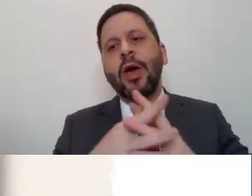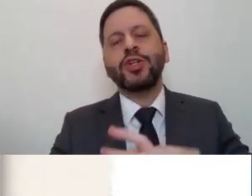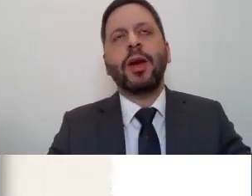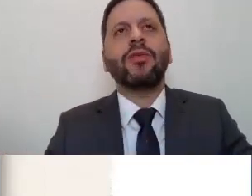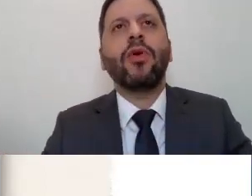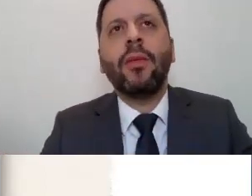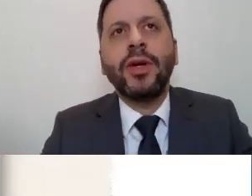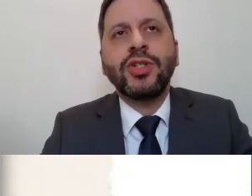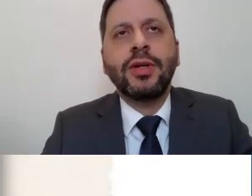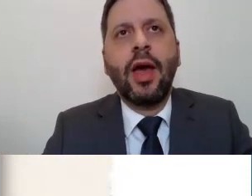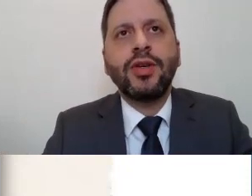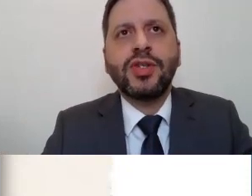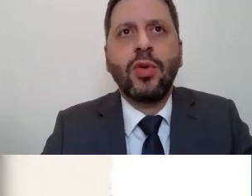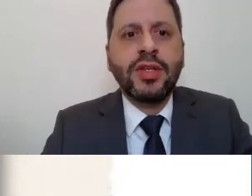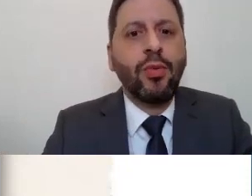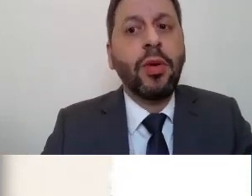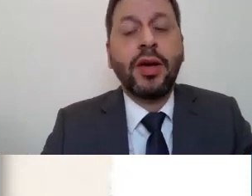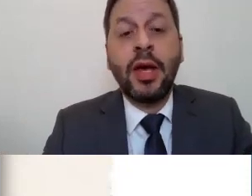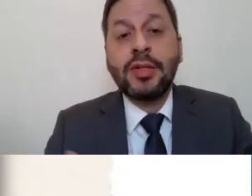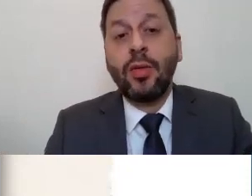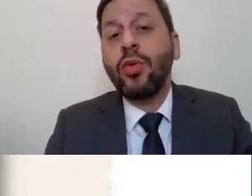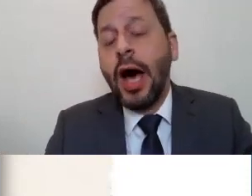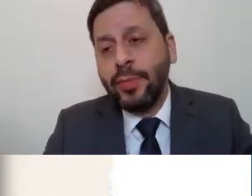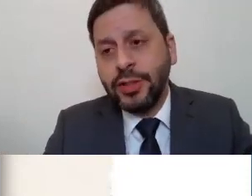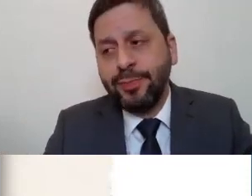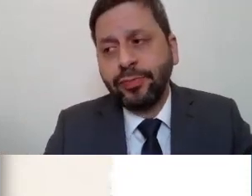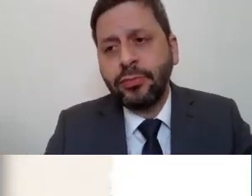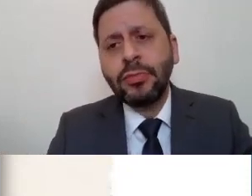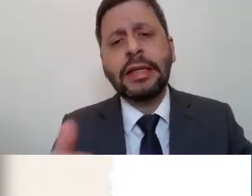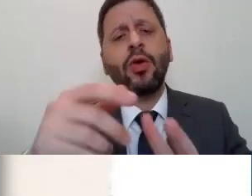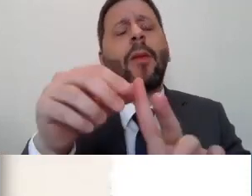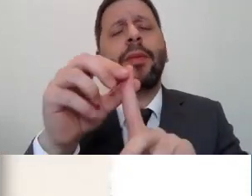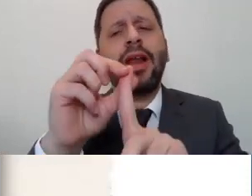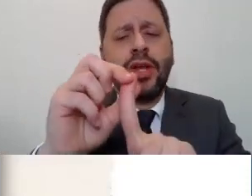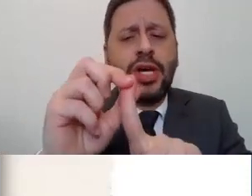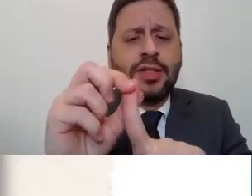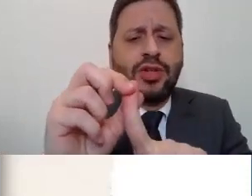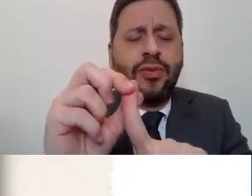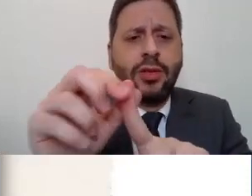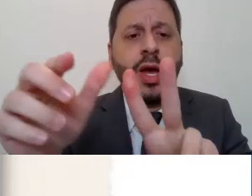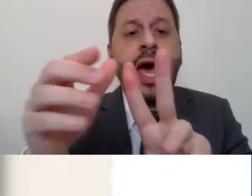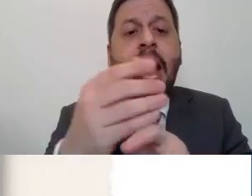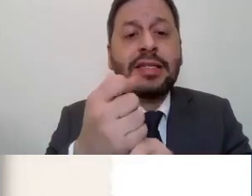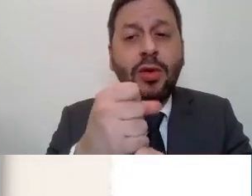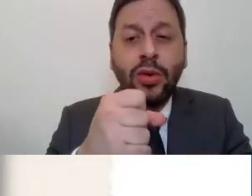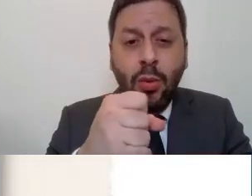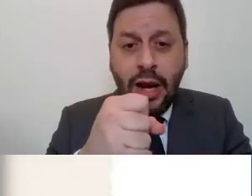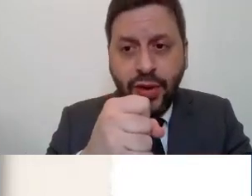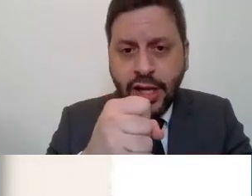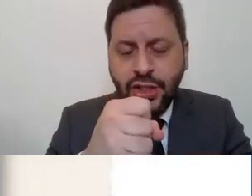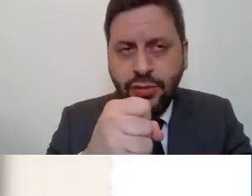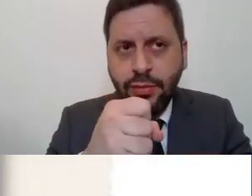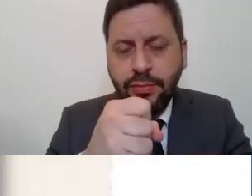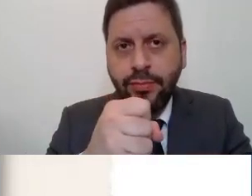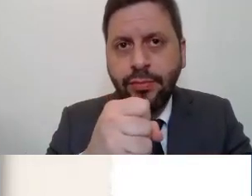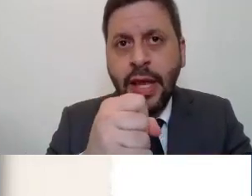um match com as plataformas de segurança pública são muito rápidas. Então, a primeira frente é relação de afeto, a segunda